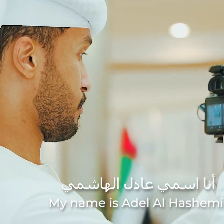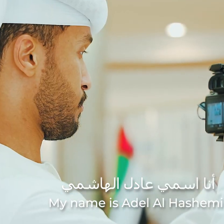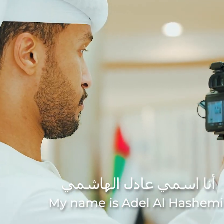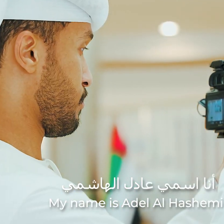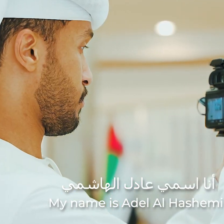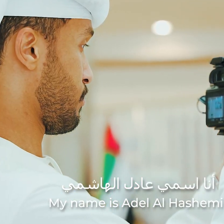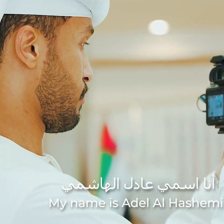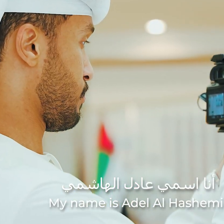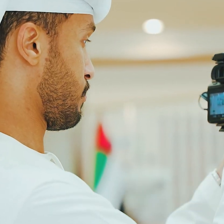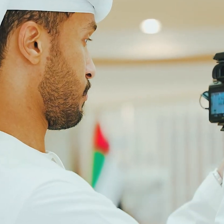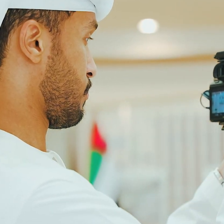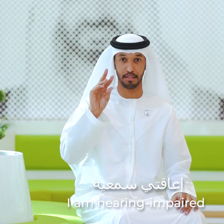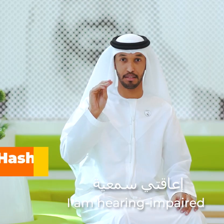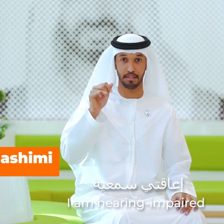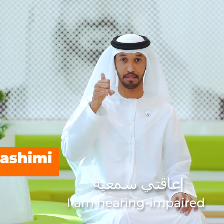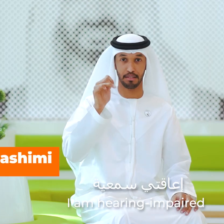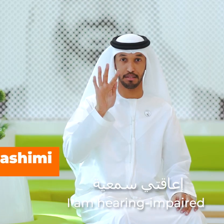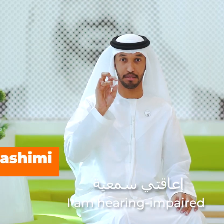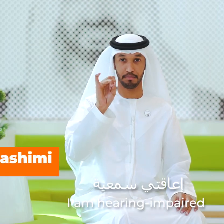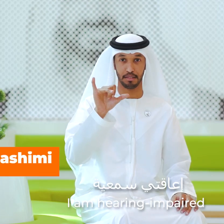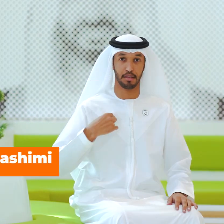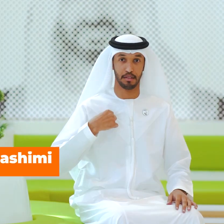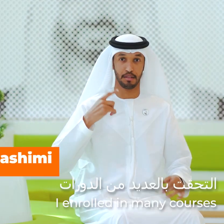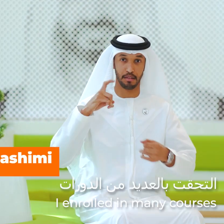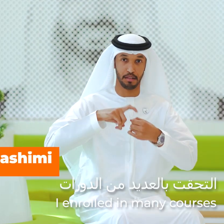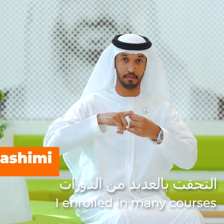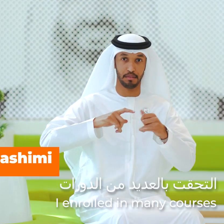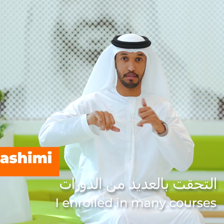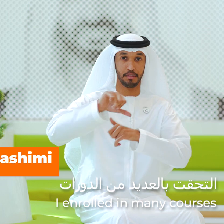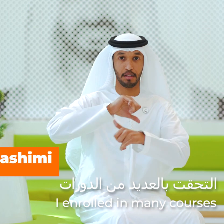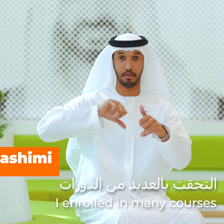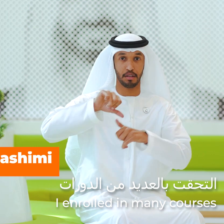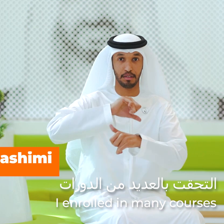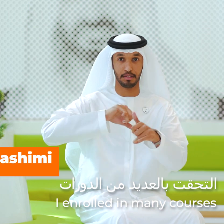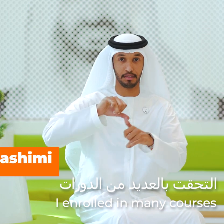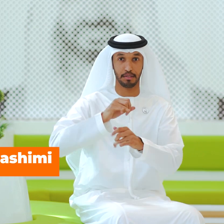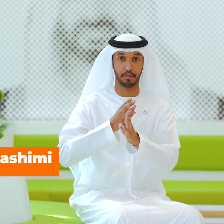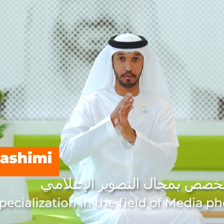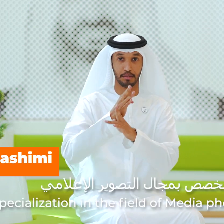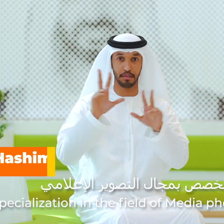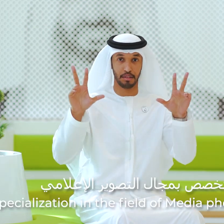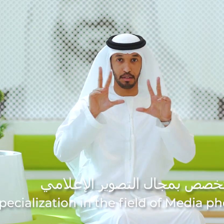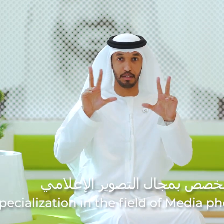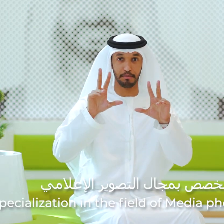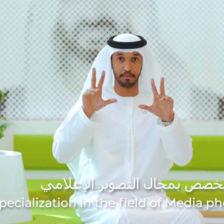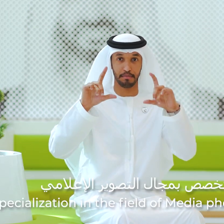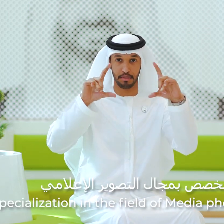الهاشمي أنا عقتي سمعية أنا التحك بالعديد من دورات التخصص بمجال